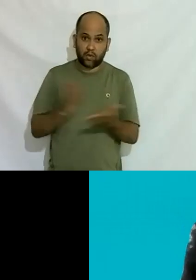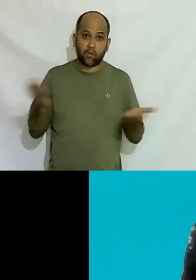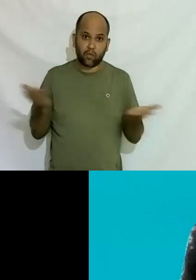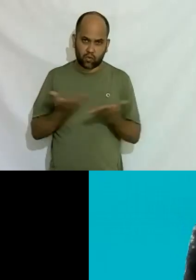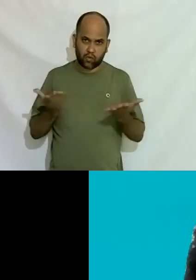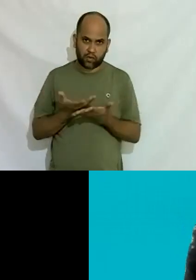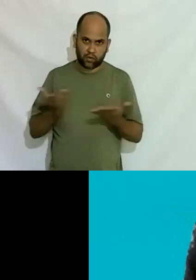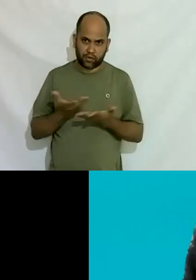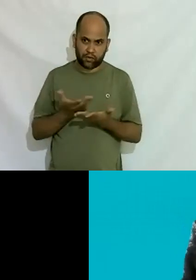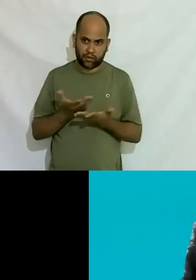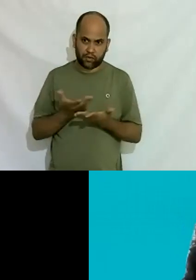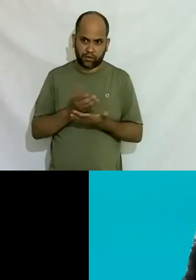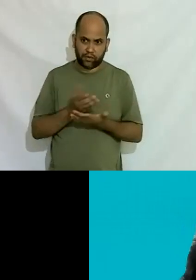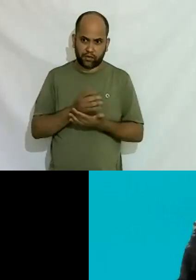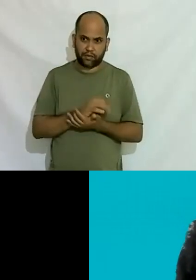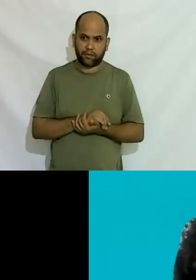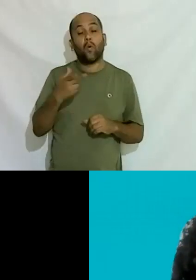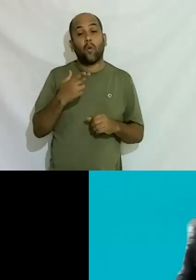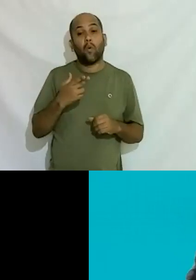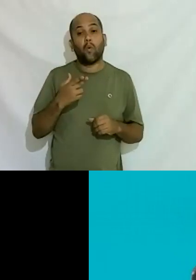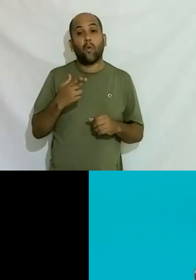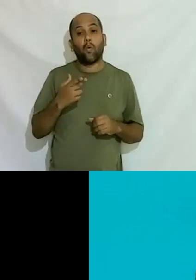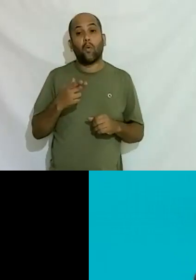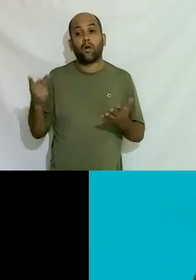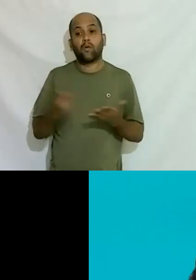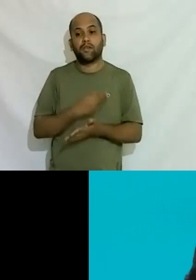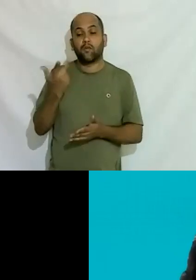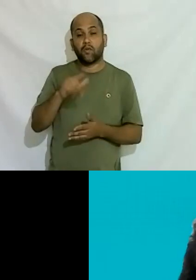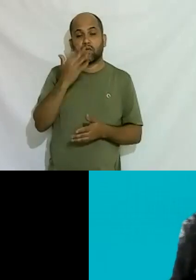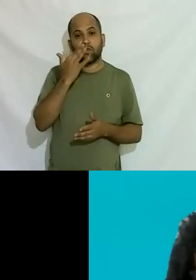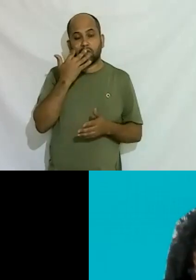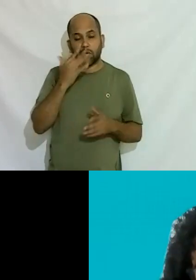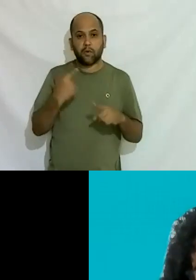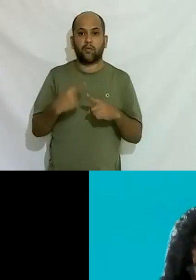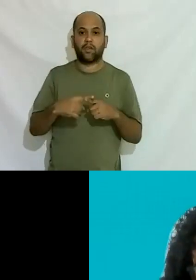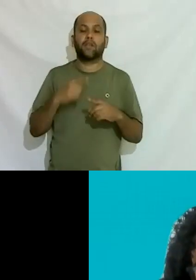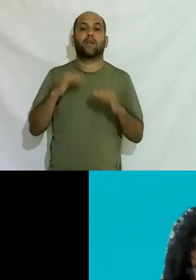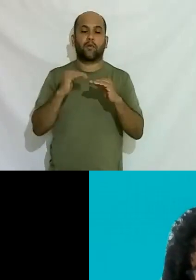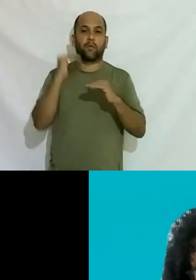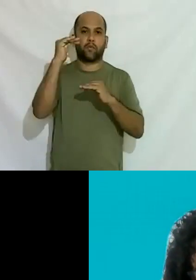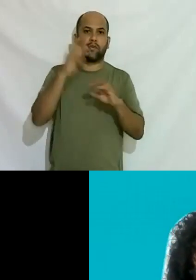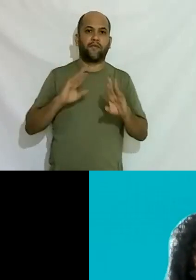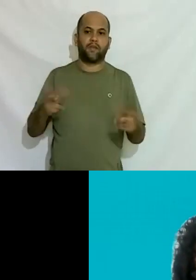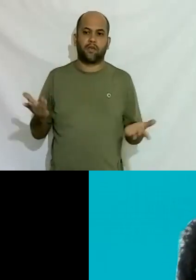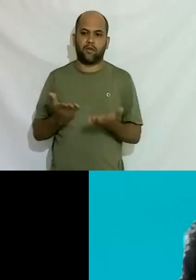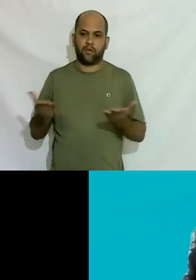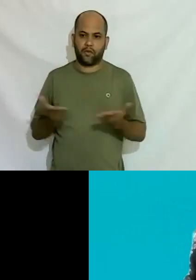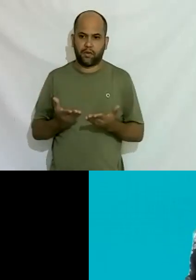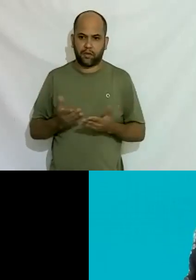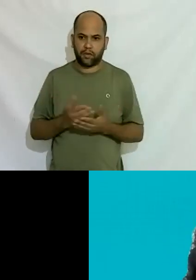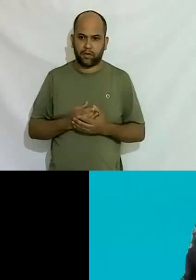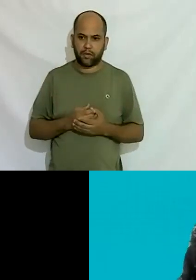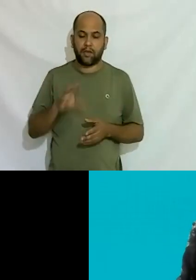situações de preconceito ou passa de outra forma porque você está em uma posição diferente hoje e nesse